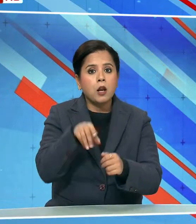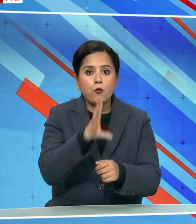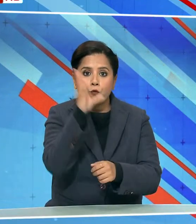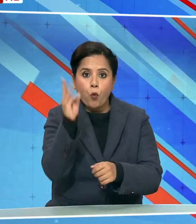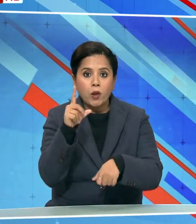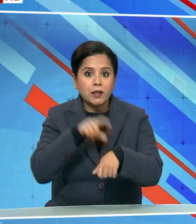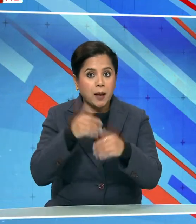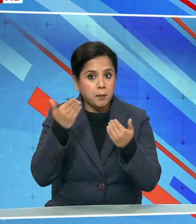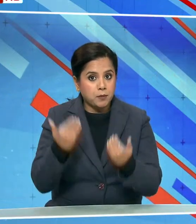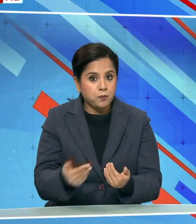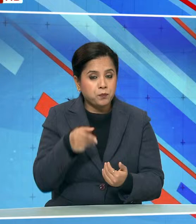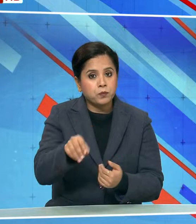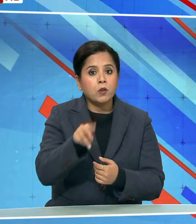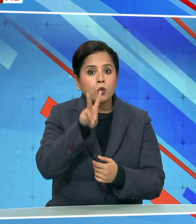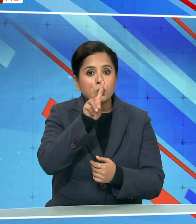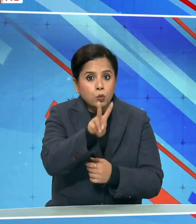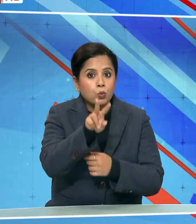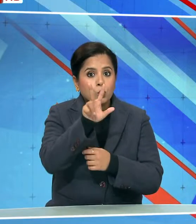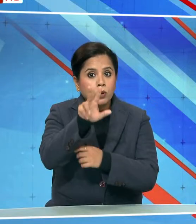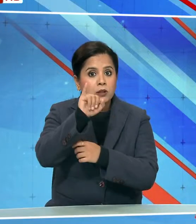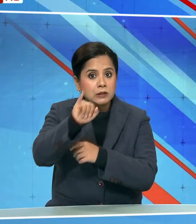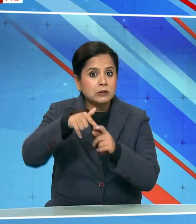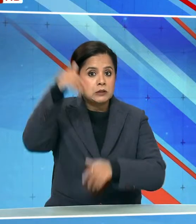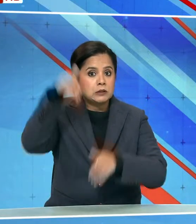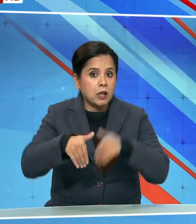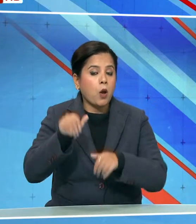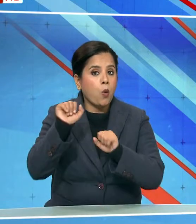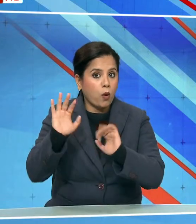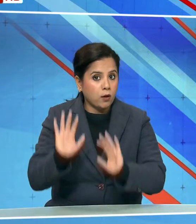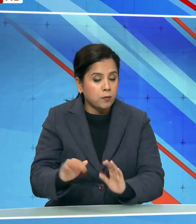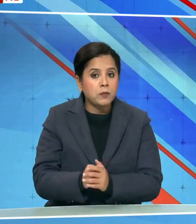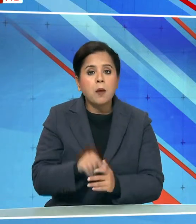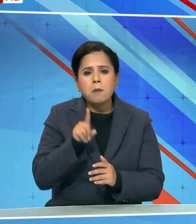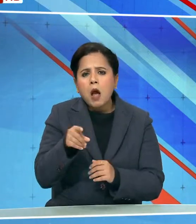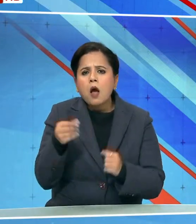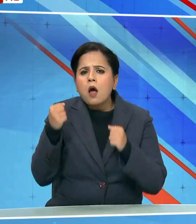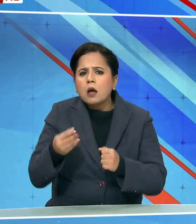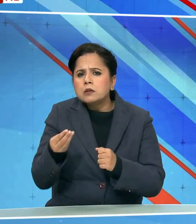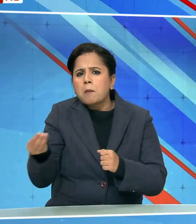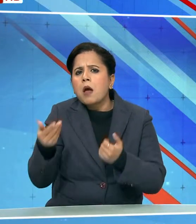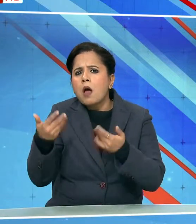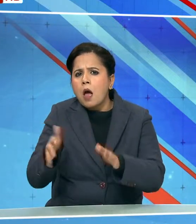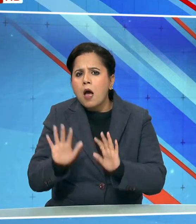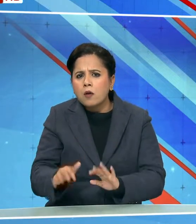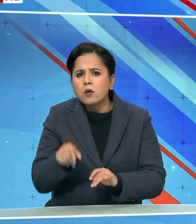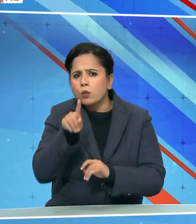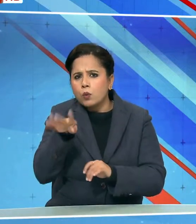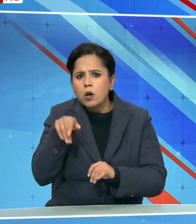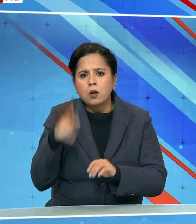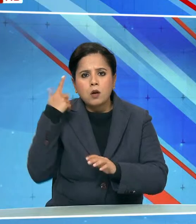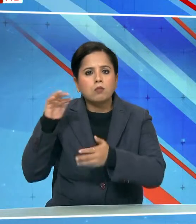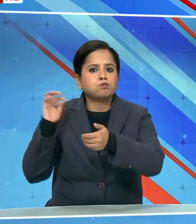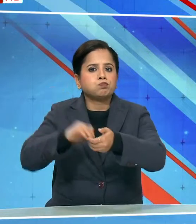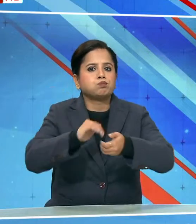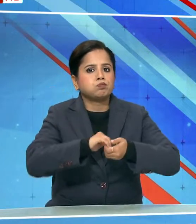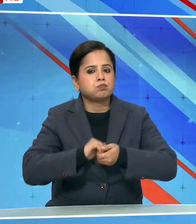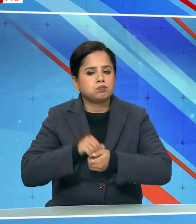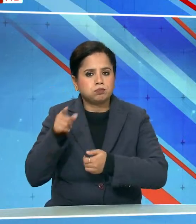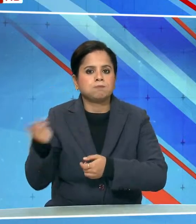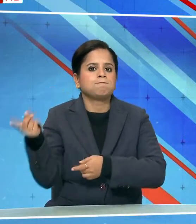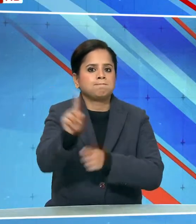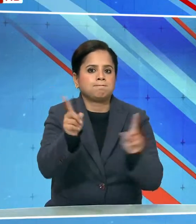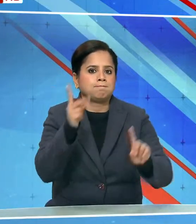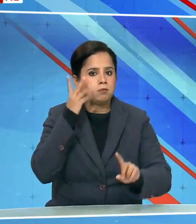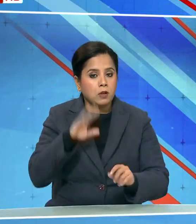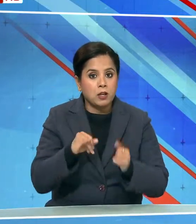कारिकाल के लिए 266 सीटों पर चुनाव लड़ रही है जबकि 6 सीटों पर यह अपने गड़बंदन के साज़ेदारों को इसने उतारा